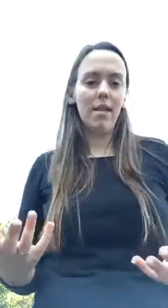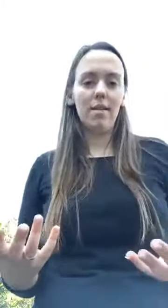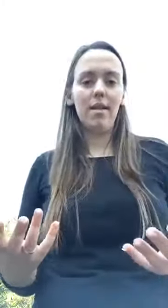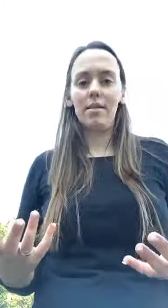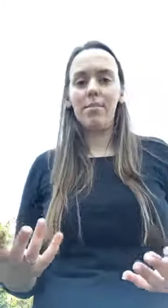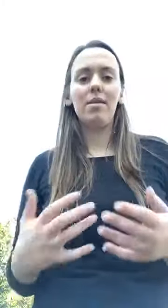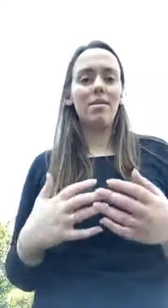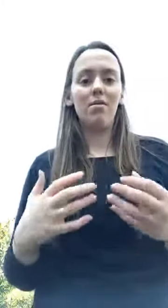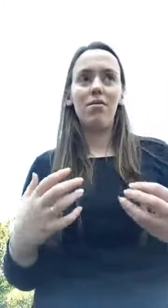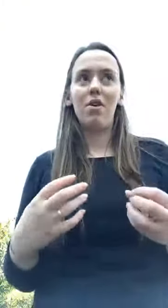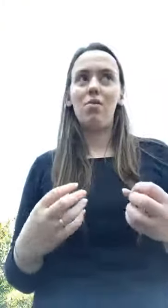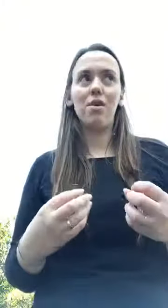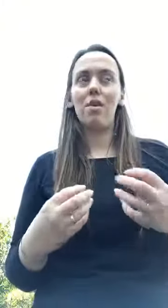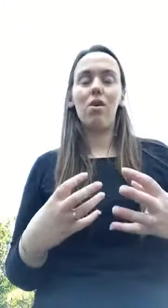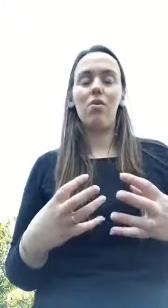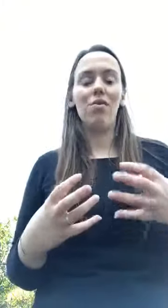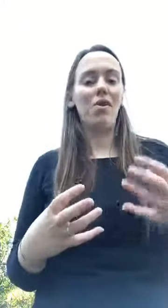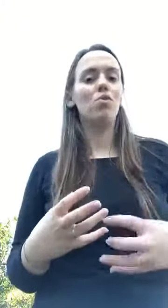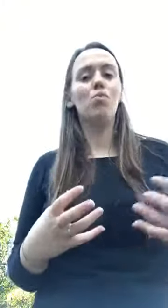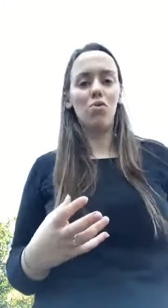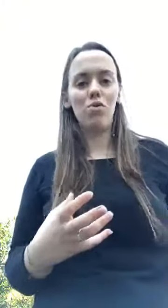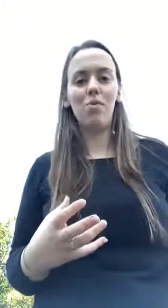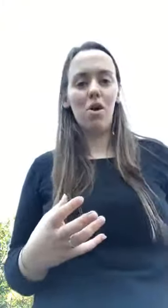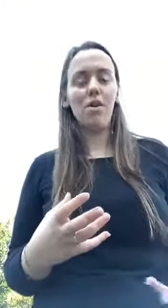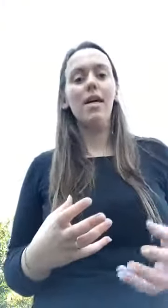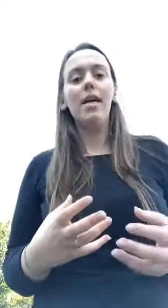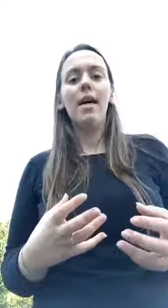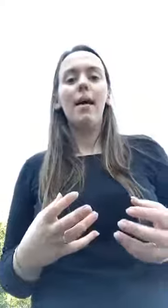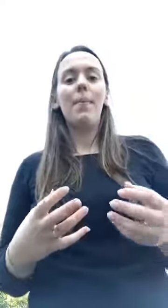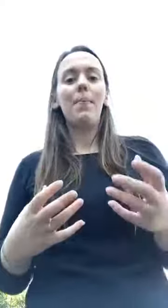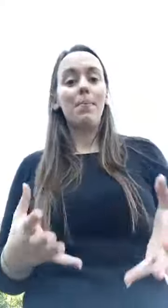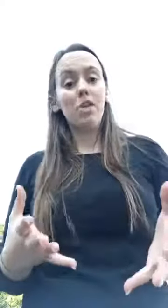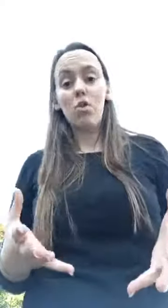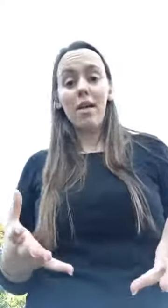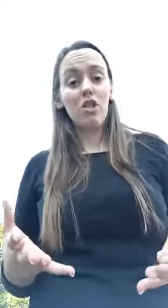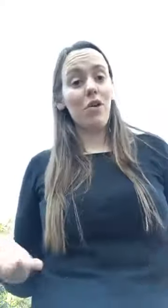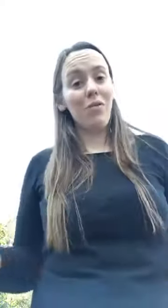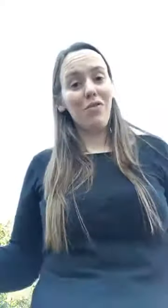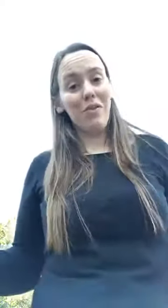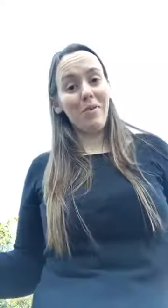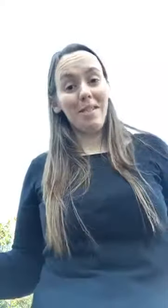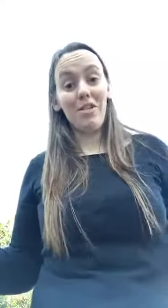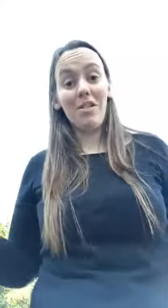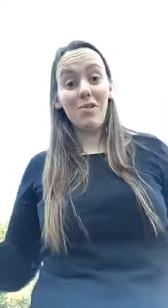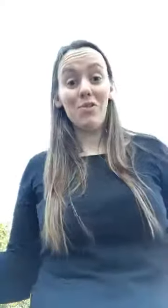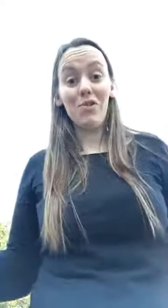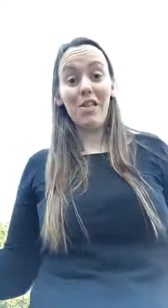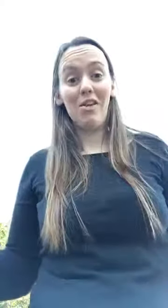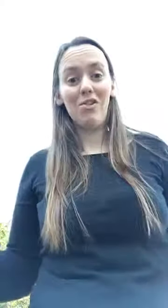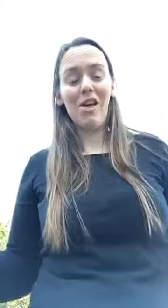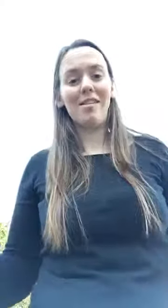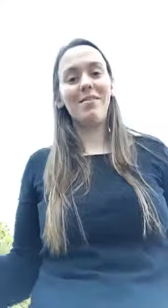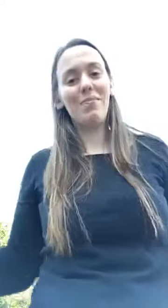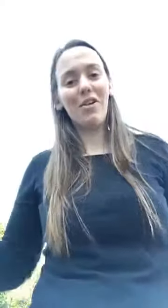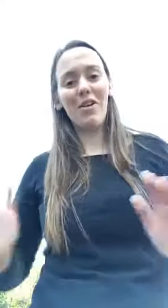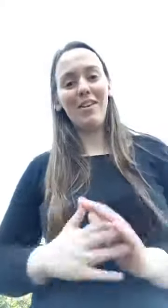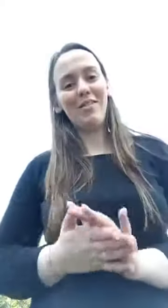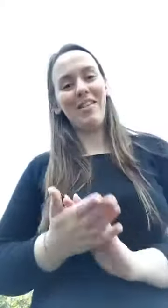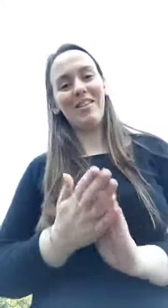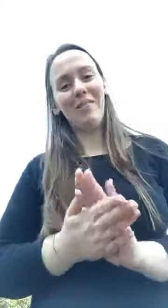ylang certamente verão que terá um efeito muito melhor. Mas qualquer questão, envia mensagem, entrei todo gosto em ajudar. Por agora é tudo, então.